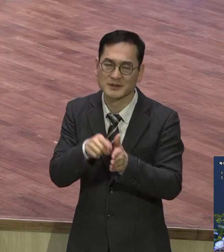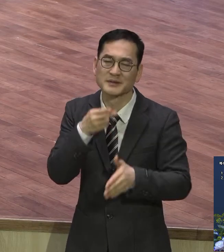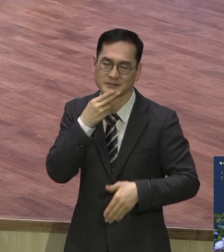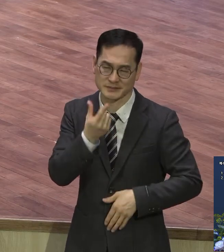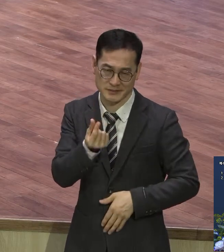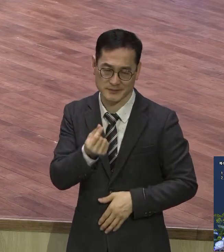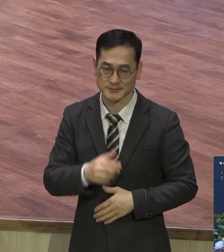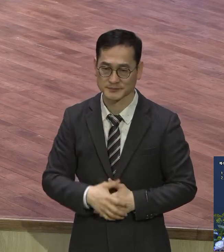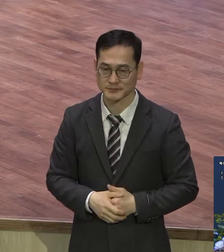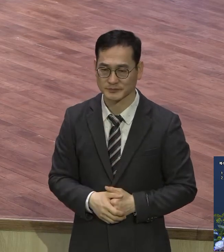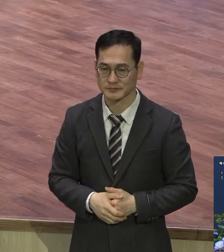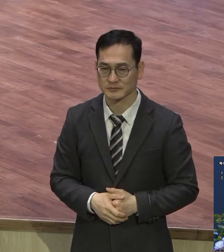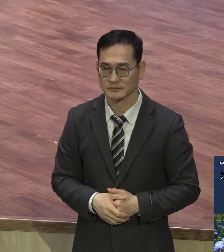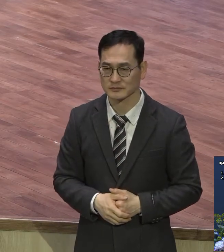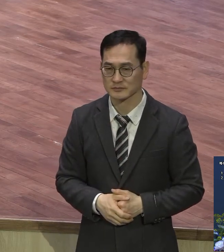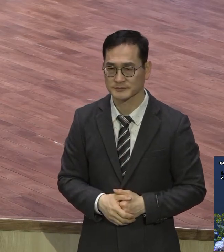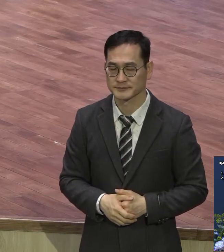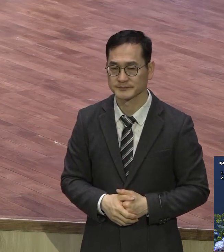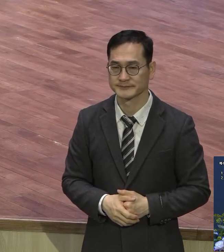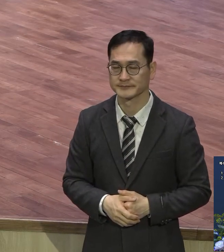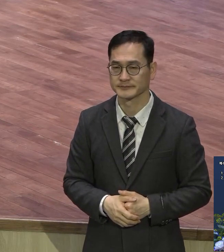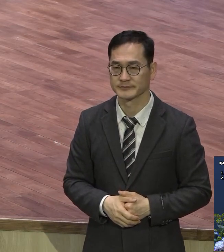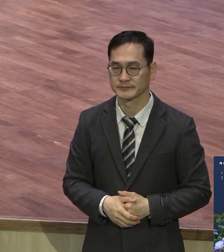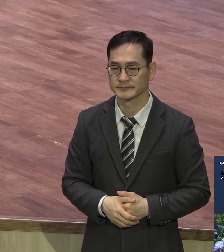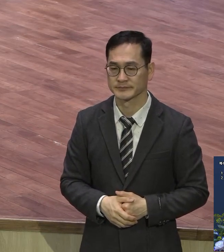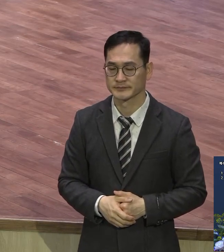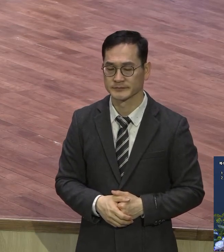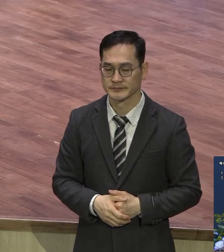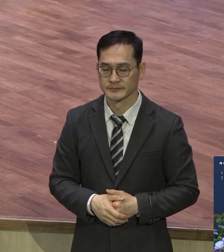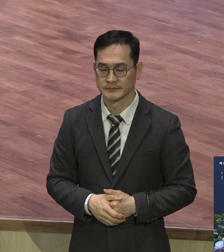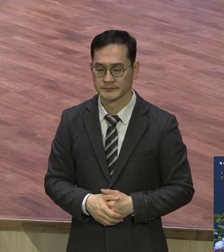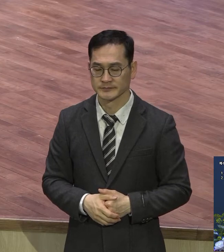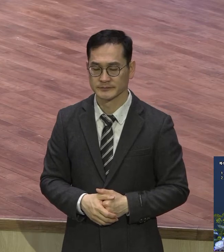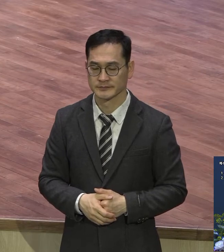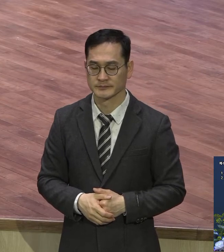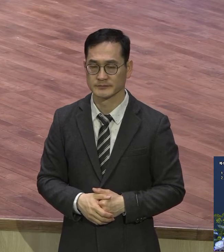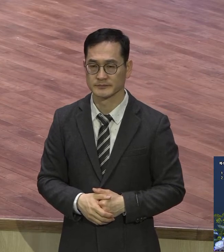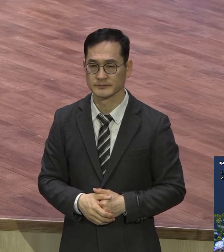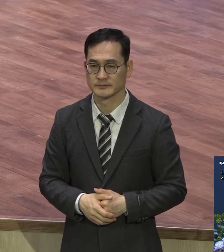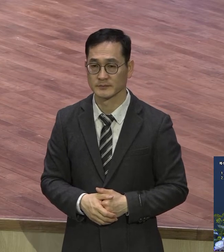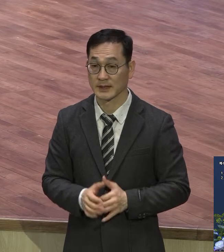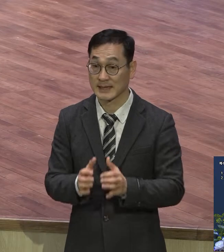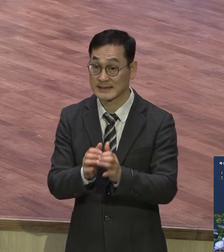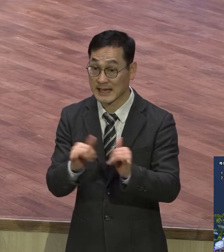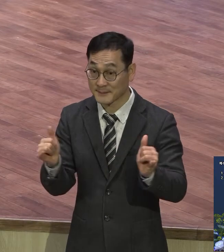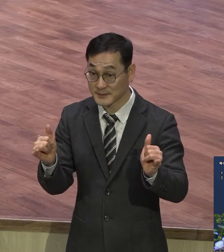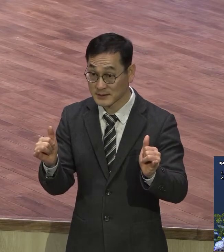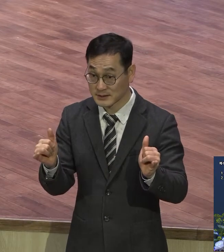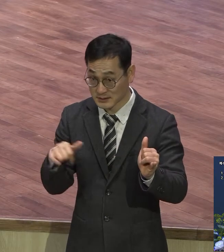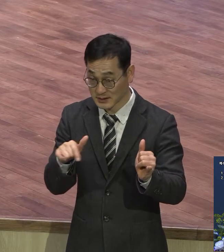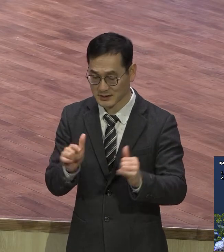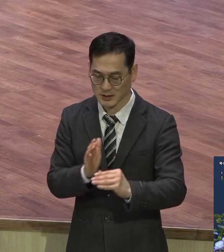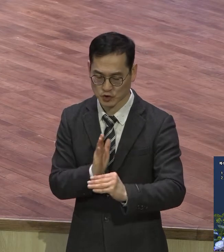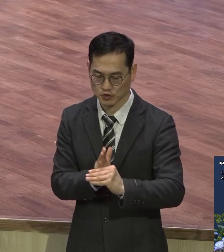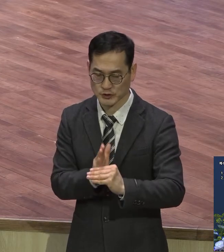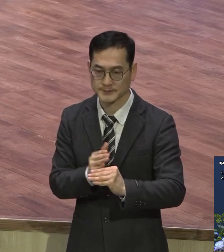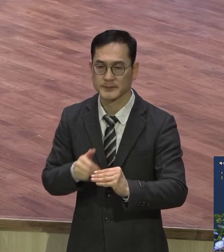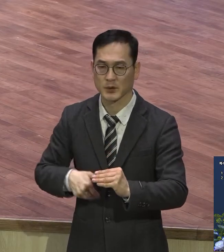뭐를 하기 전에 사람도 그렇잖아요 중심이요 중심 마음 중심이